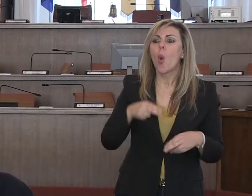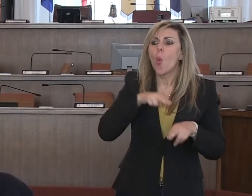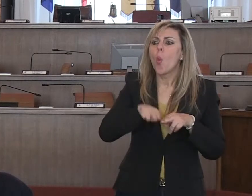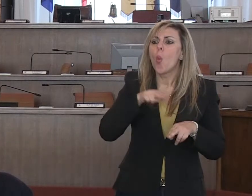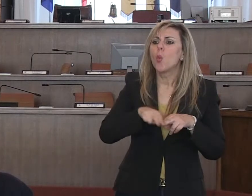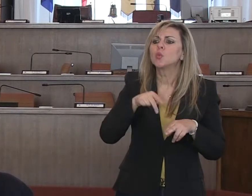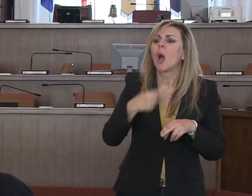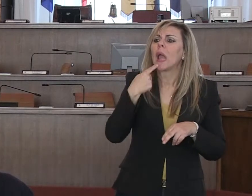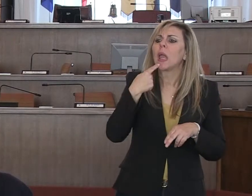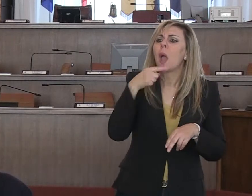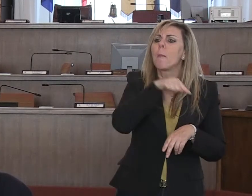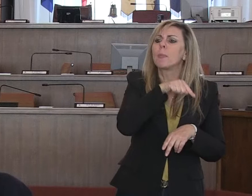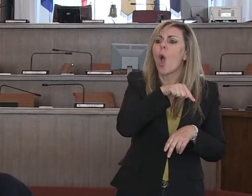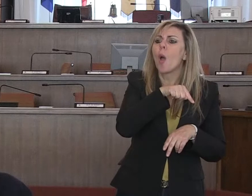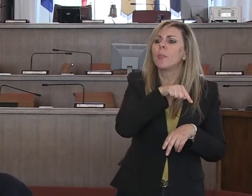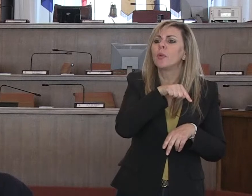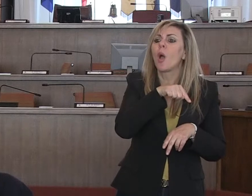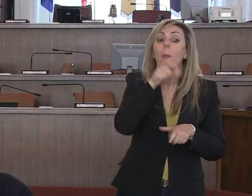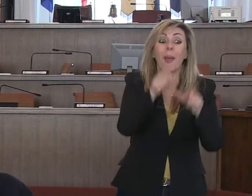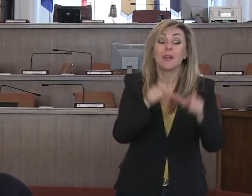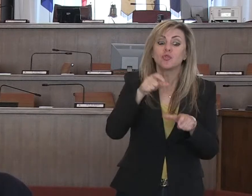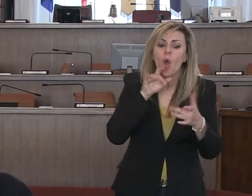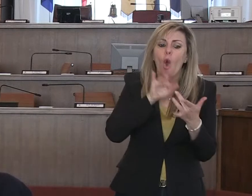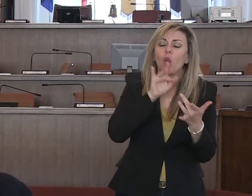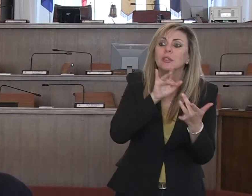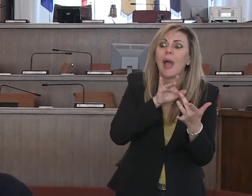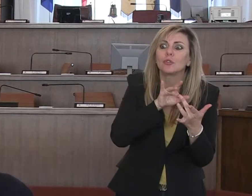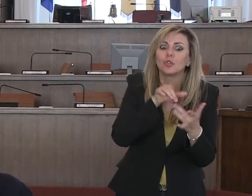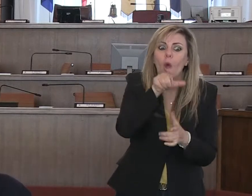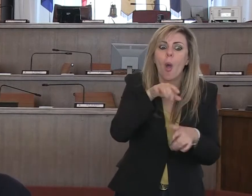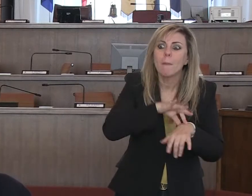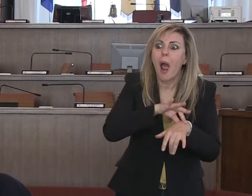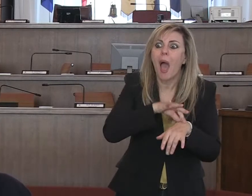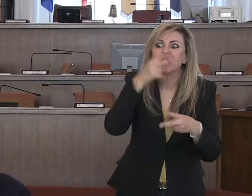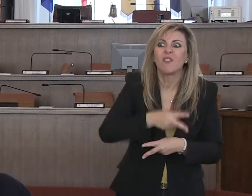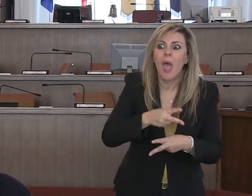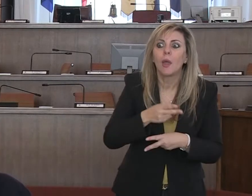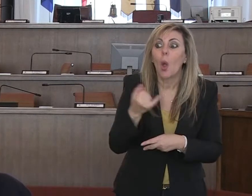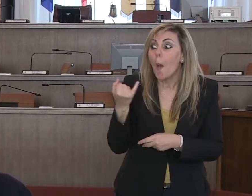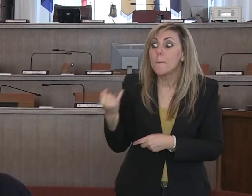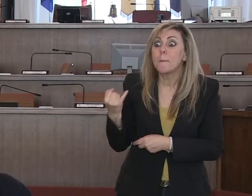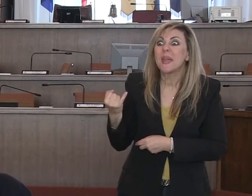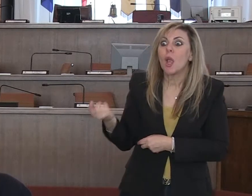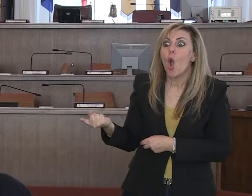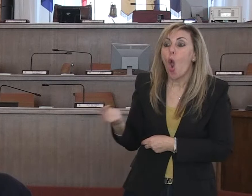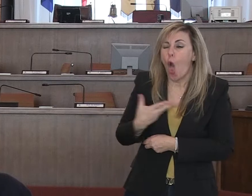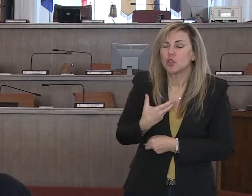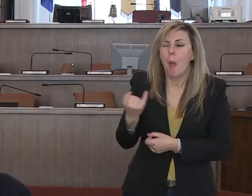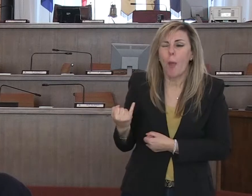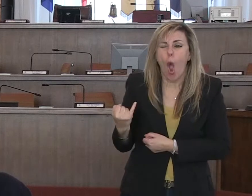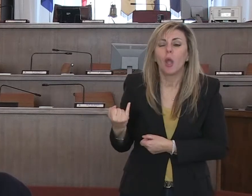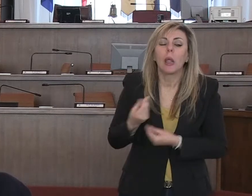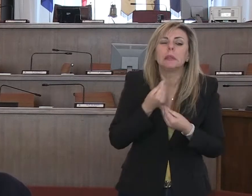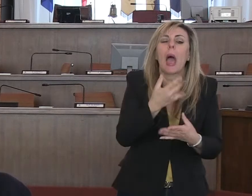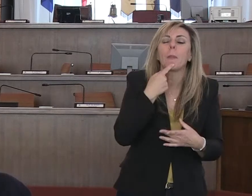animatori che fanno manovre invasive sui pazienti. Quindi queste piccolissime scorte noi le abbiamo utilizzate, le stiamo dando